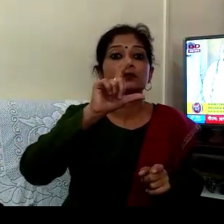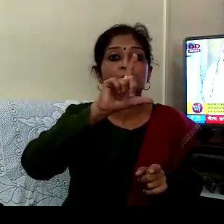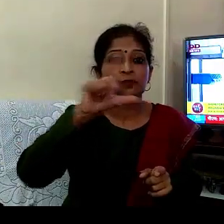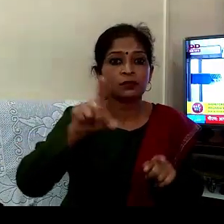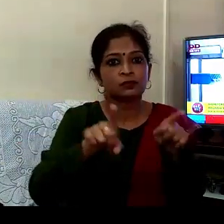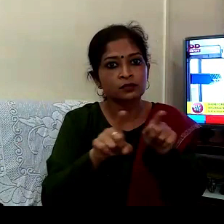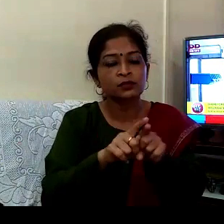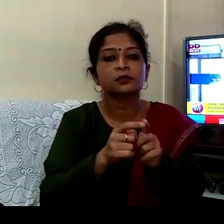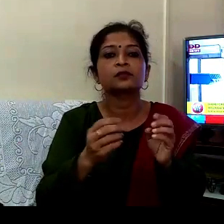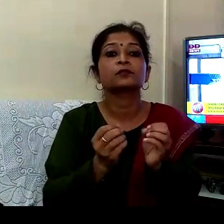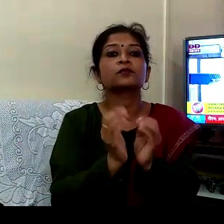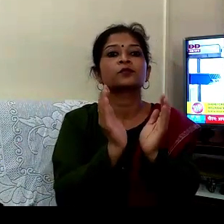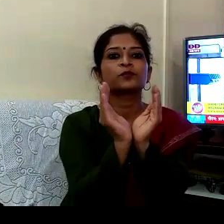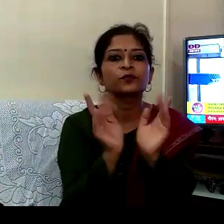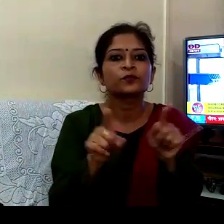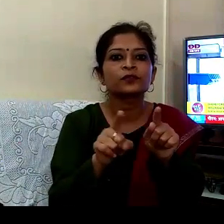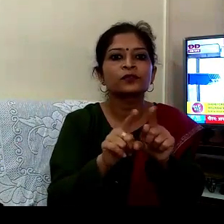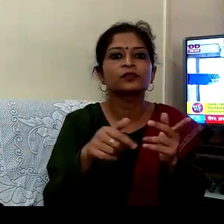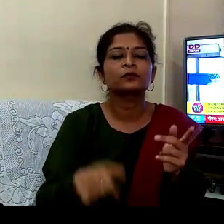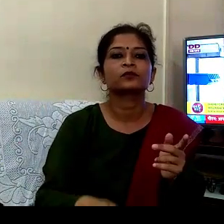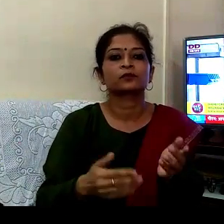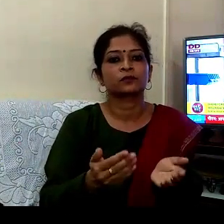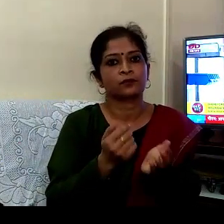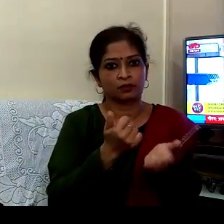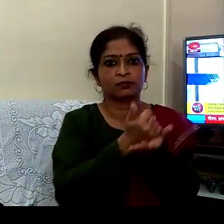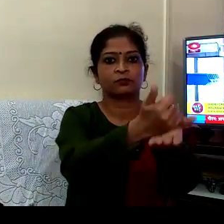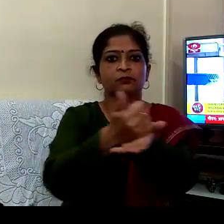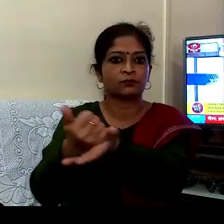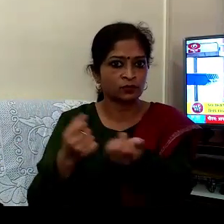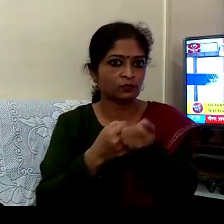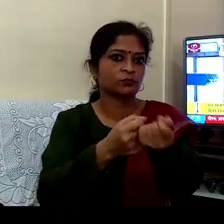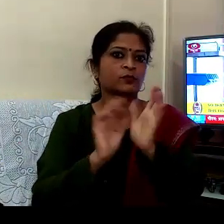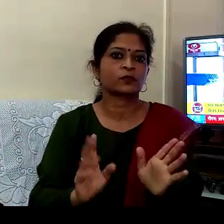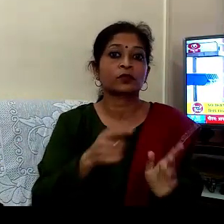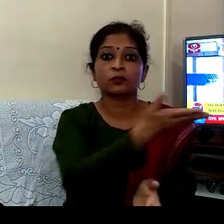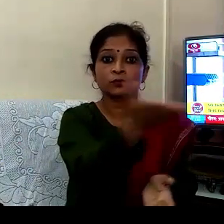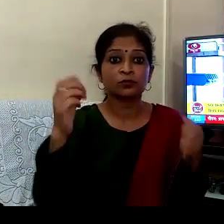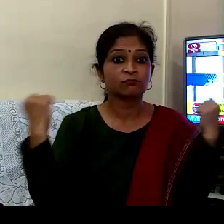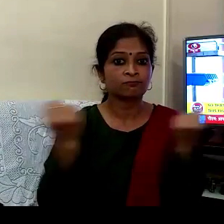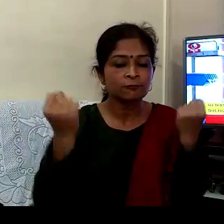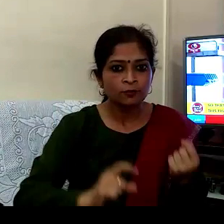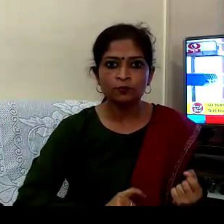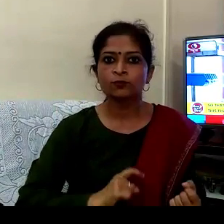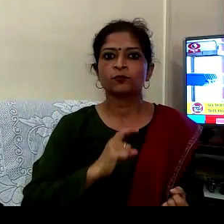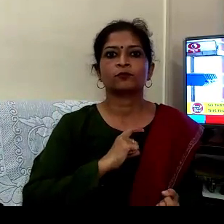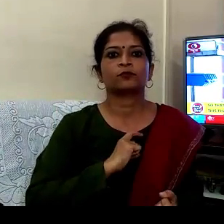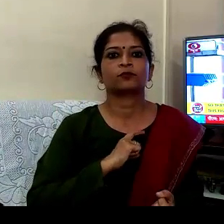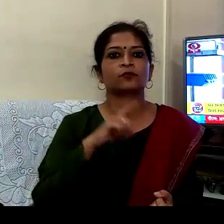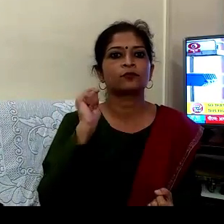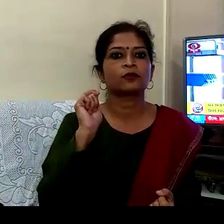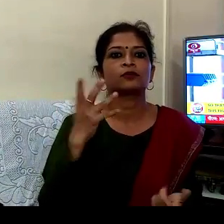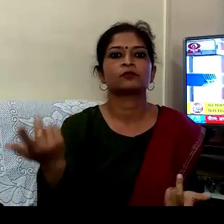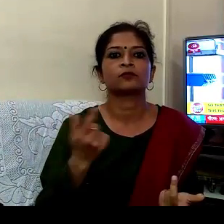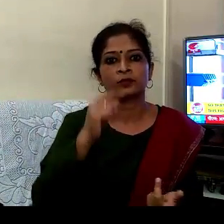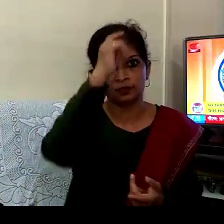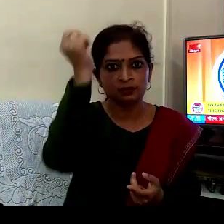بیمہ کی گوشتہ سرکانے کی ہے تاکہ آپ اس لڑائی میں اور اتھک آتماوی سواس کے ساتھ دیش کا